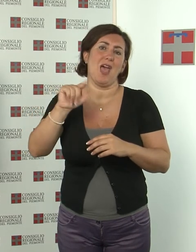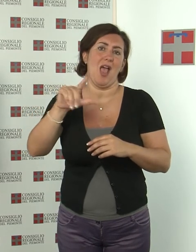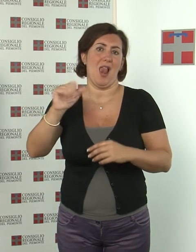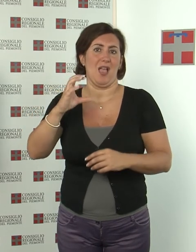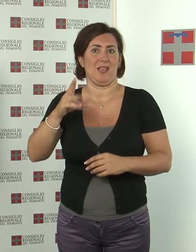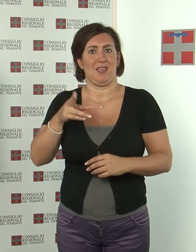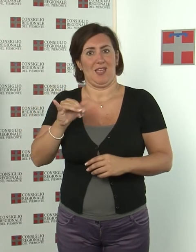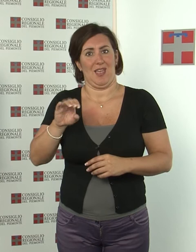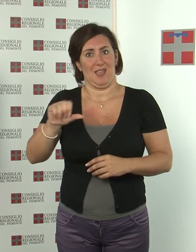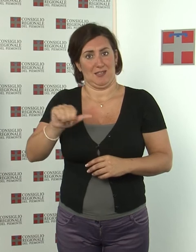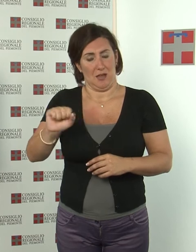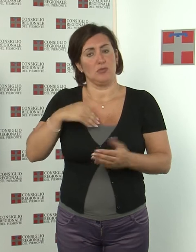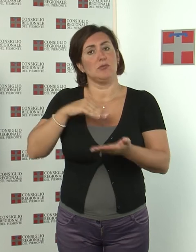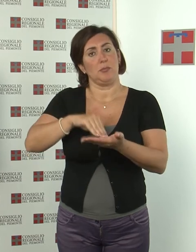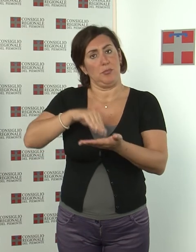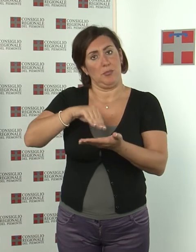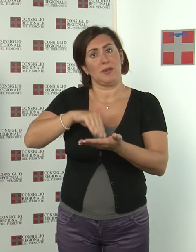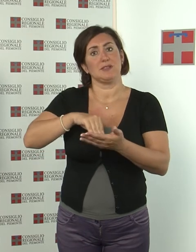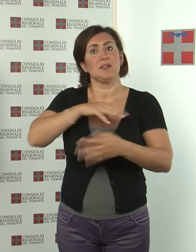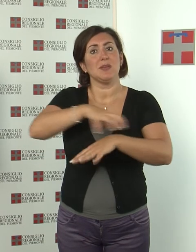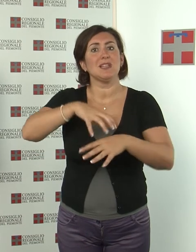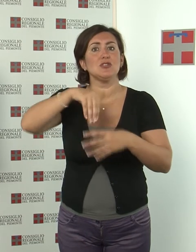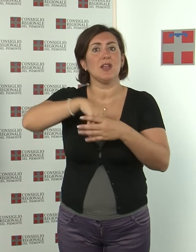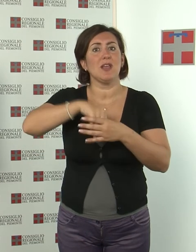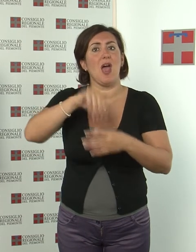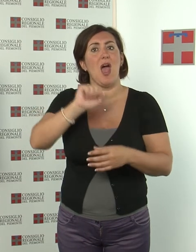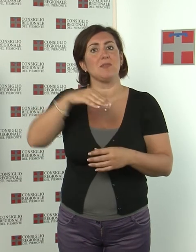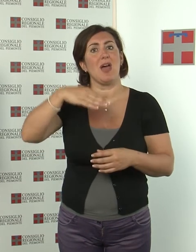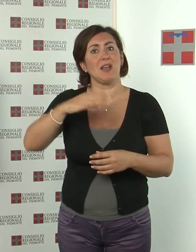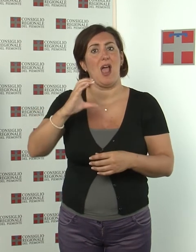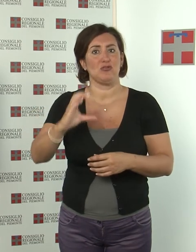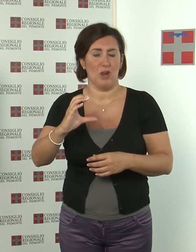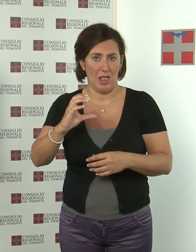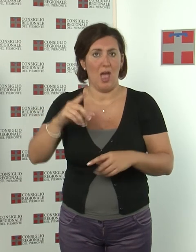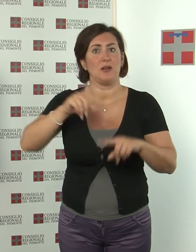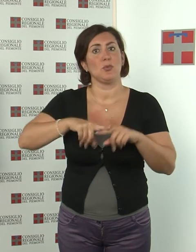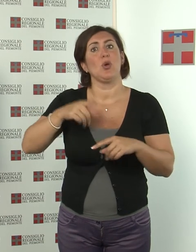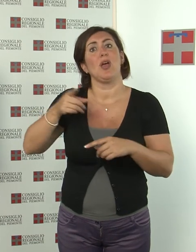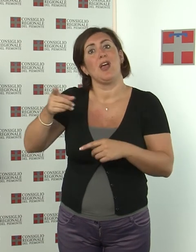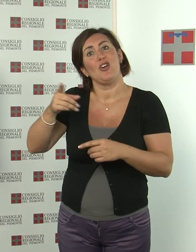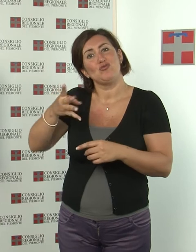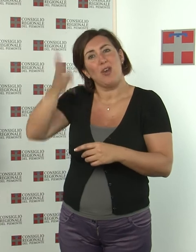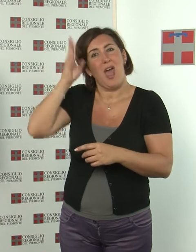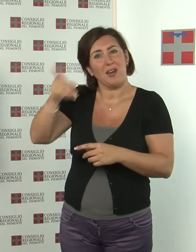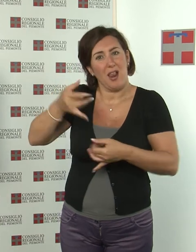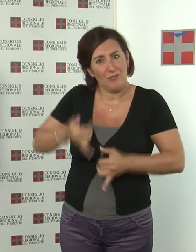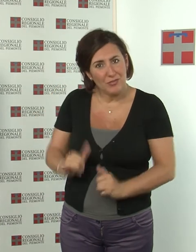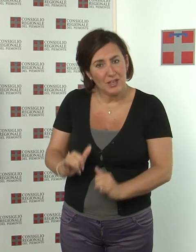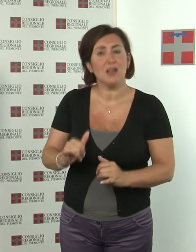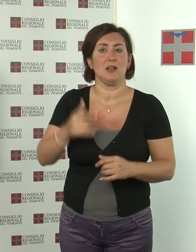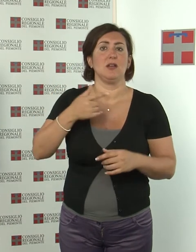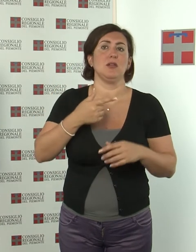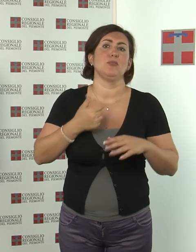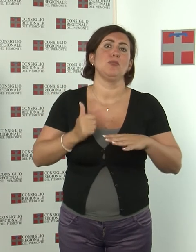tra gli altri il ministro dell'interno Anna Maria Cancellieri, il figlio del generale Nando dalla chiesa, il procuratore capo Giancarlo